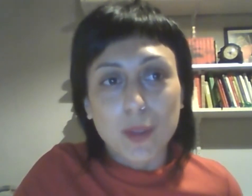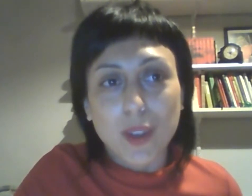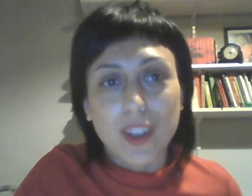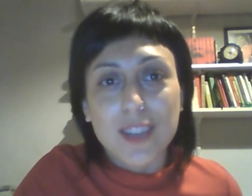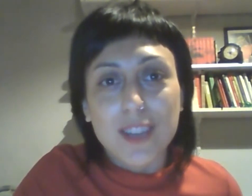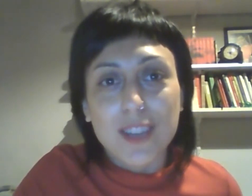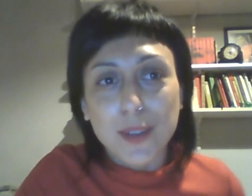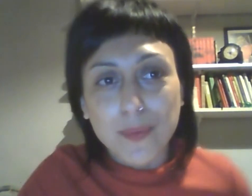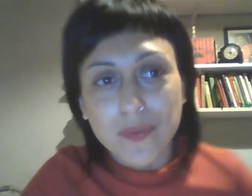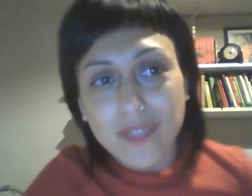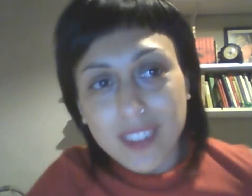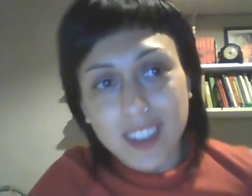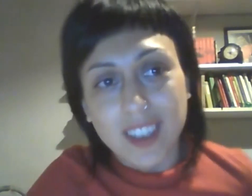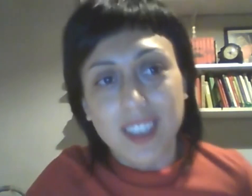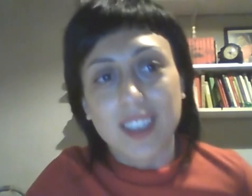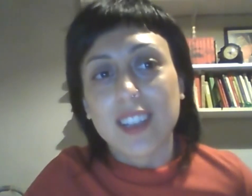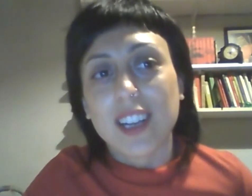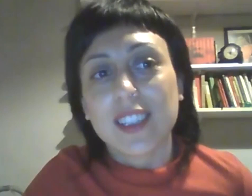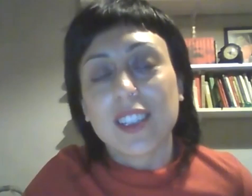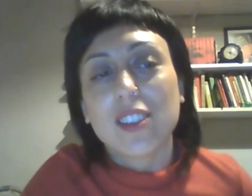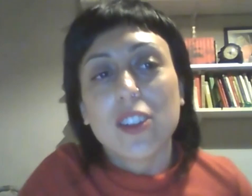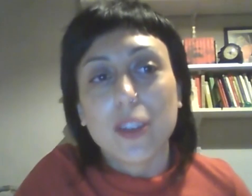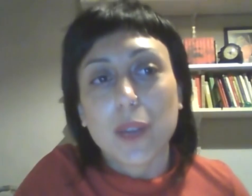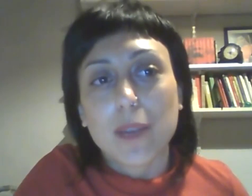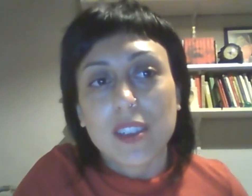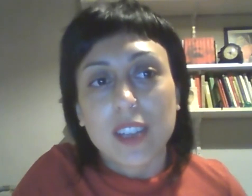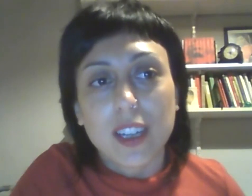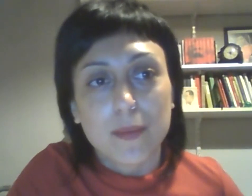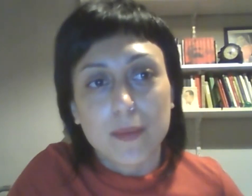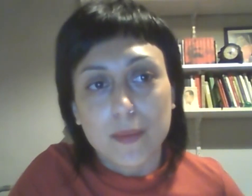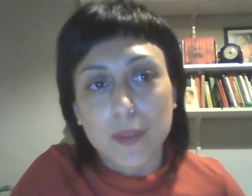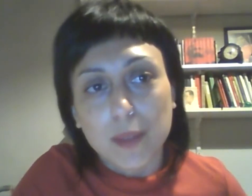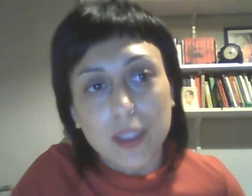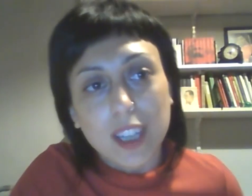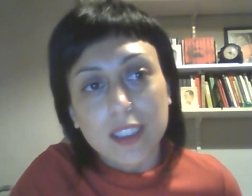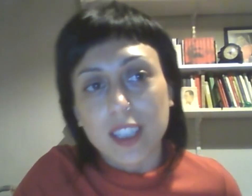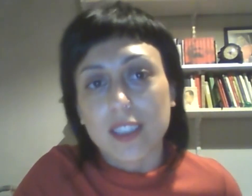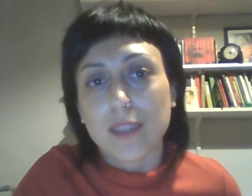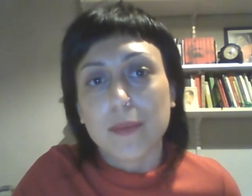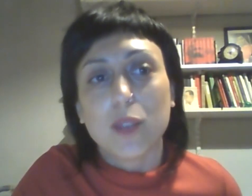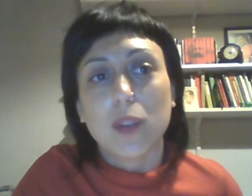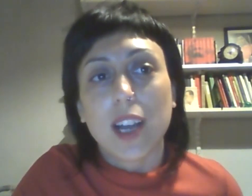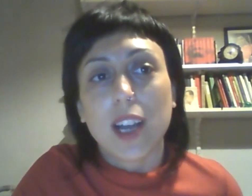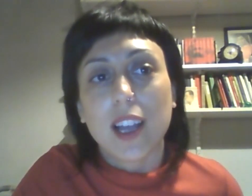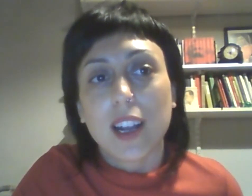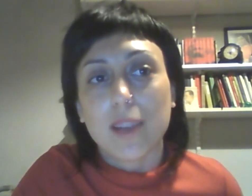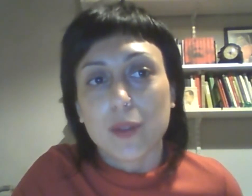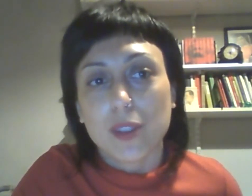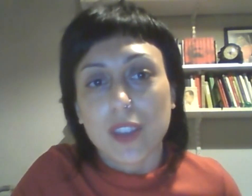del libro esta sección que voy a presentar es muy importante y están vinculadas a la producción de